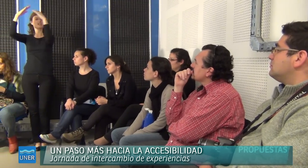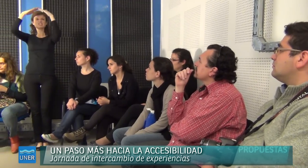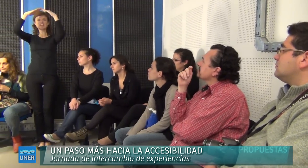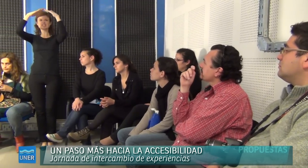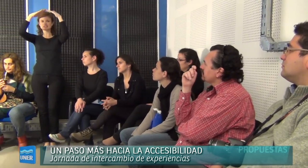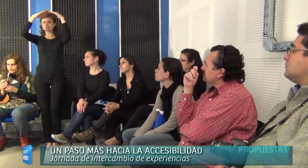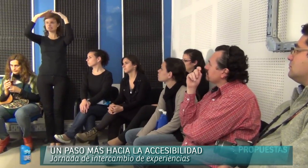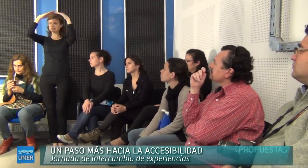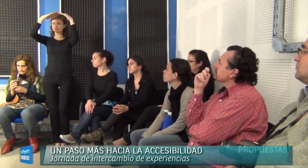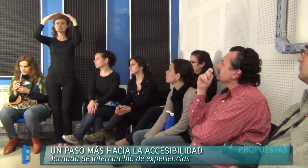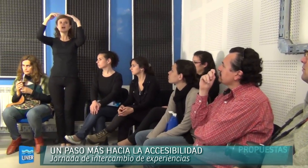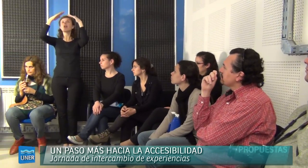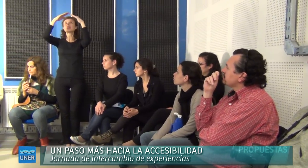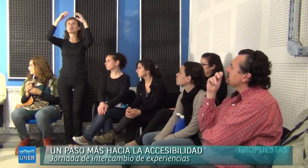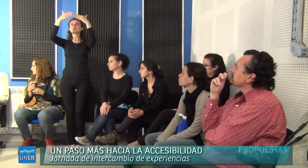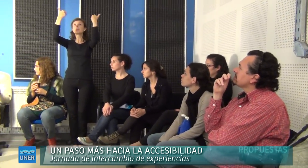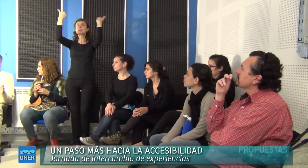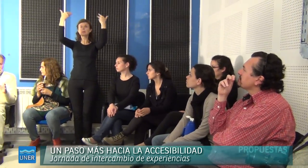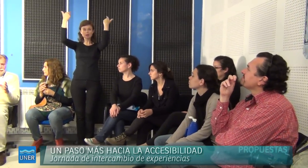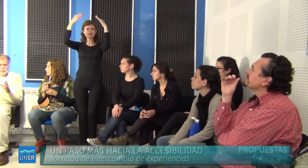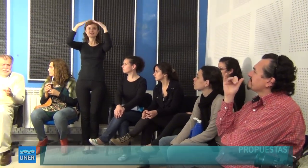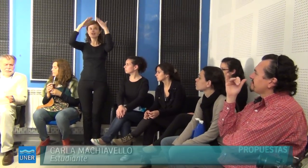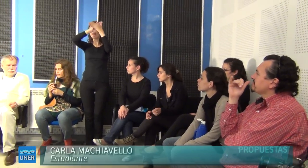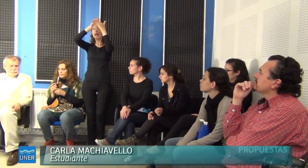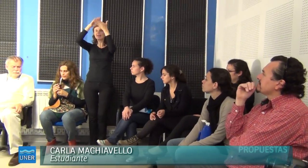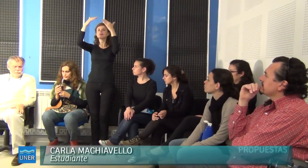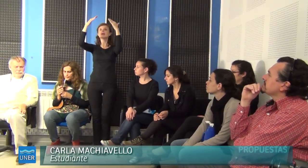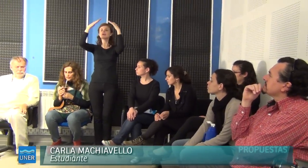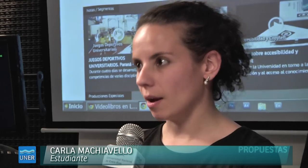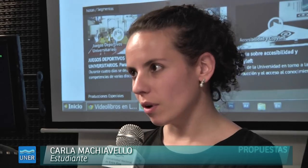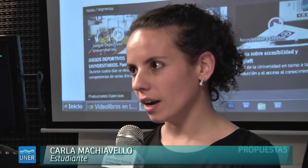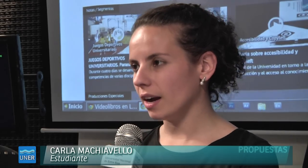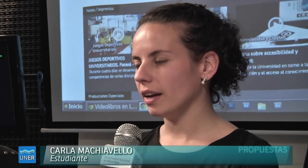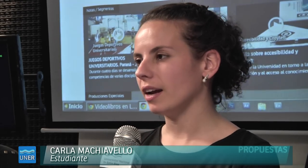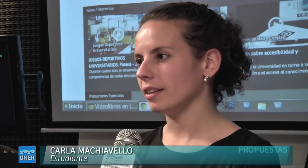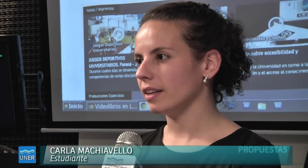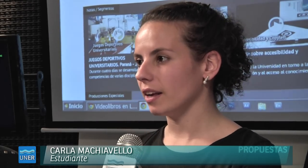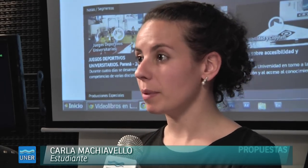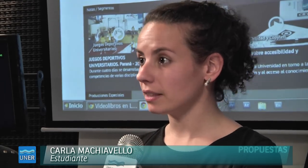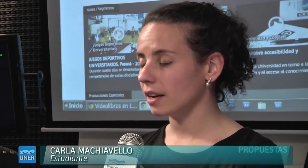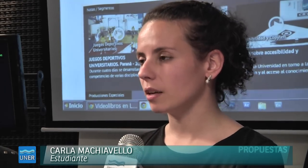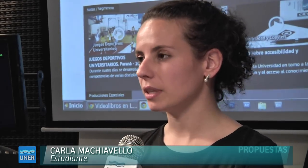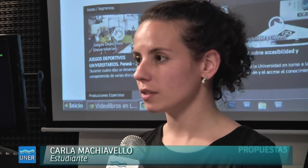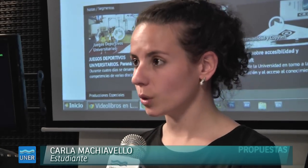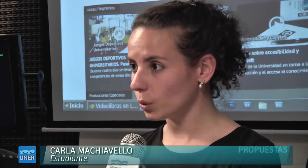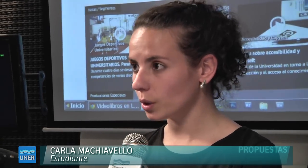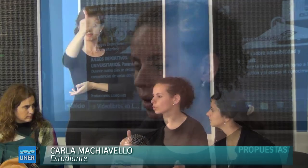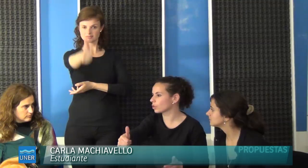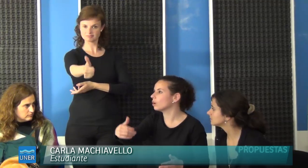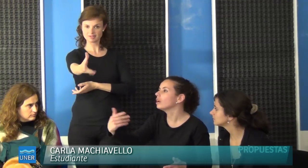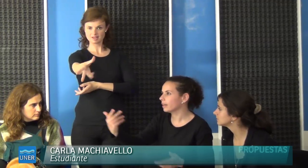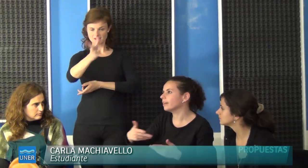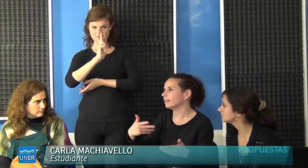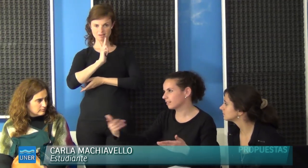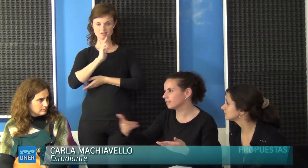Nosotros somos estudiantes de segundo año. La instancia por la cual estamos acá es la Cátedra de Prácticas de Interpretación 1.